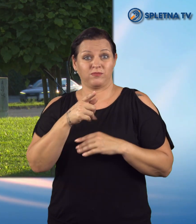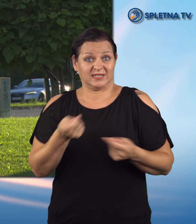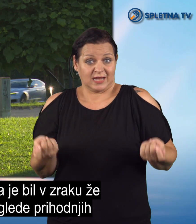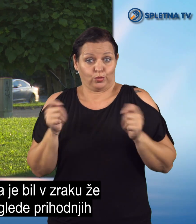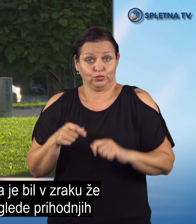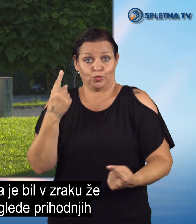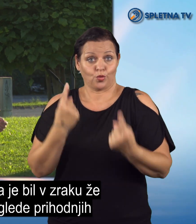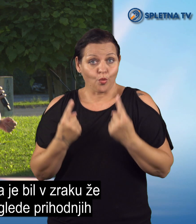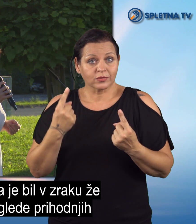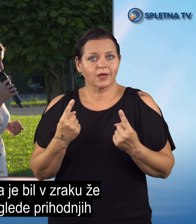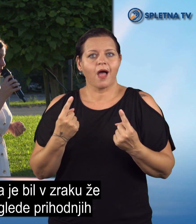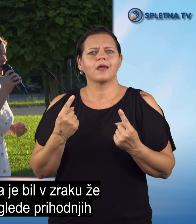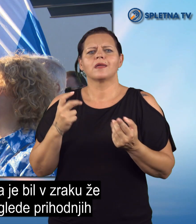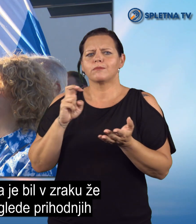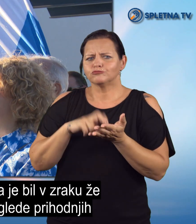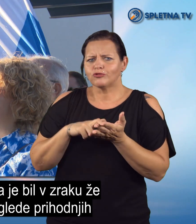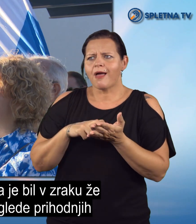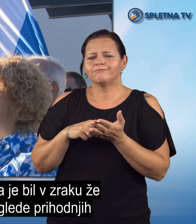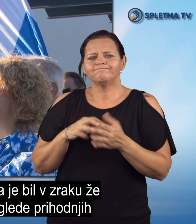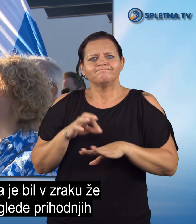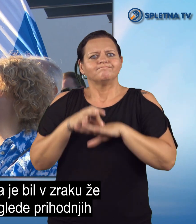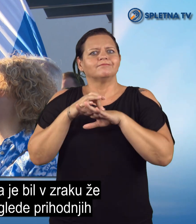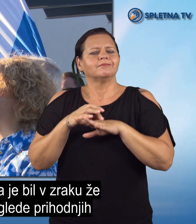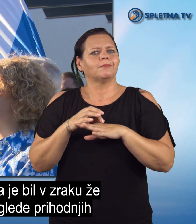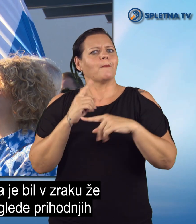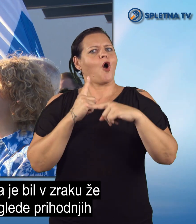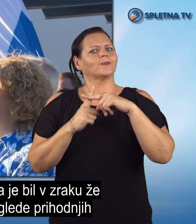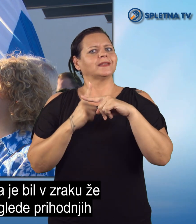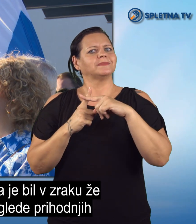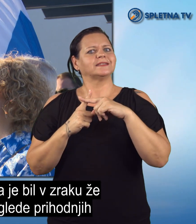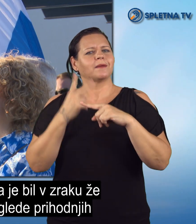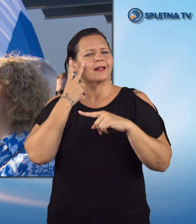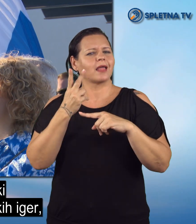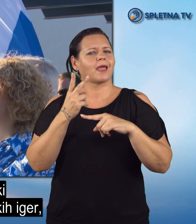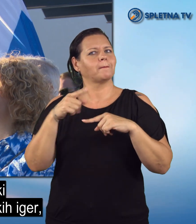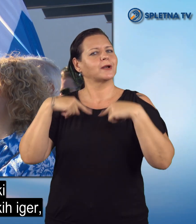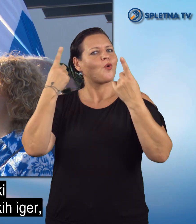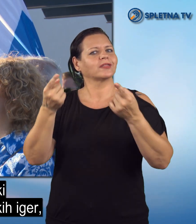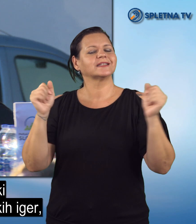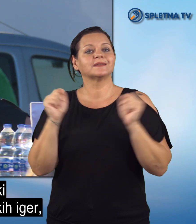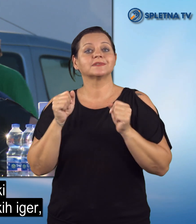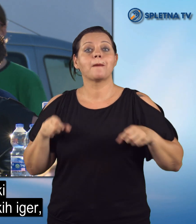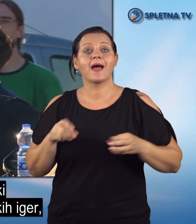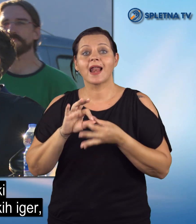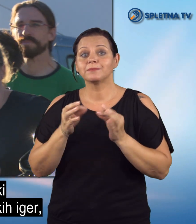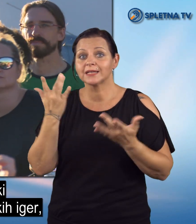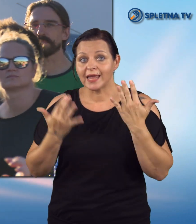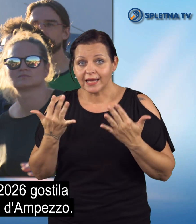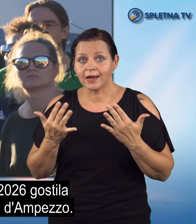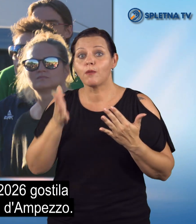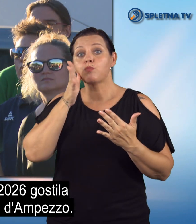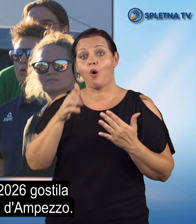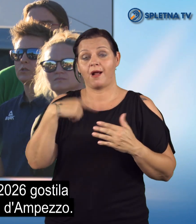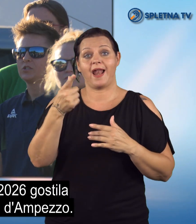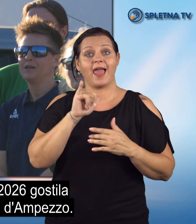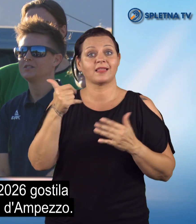Ob zaključku dogodka je bil v zraku že prisoten optimizem glede prihodnih zimskih paraolimpijskih igr, ki